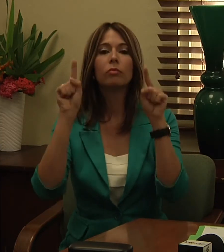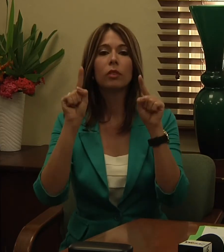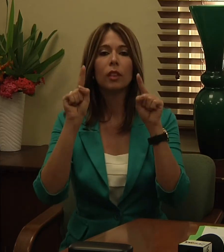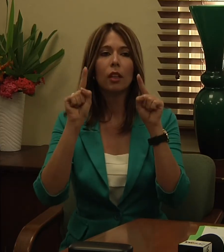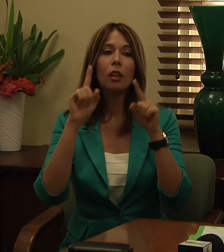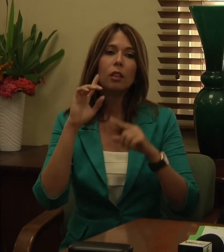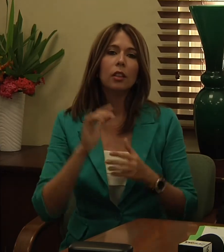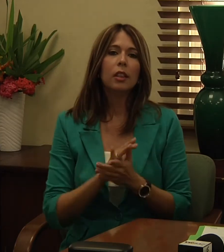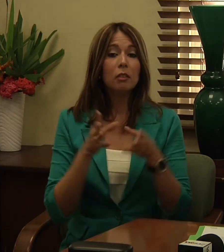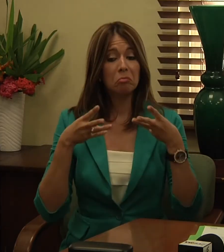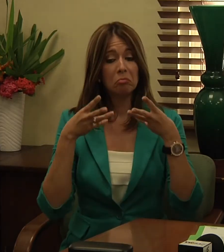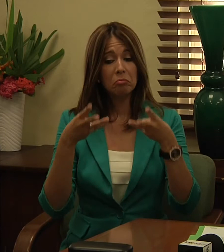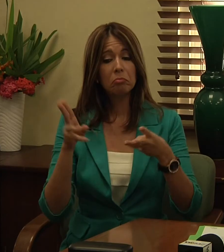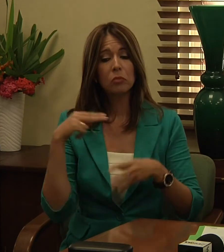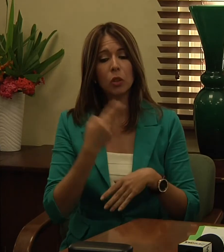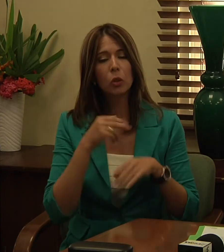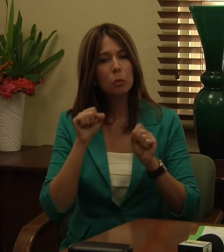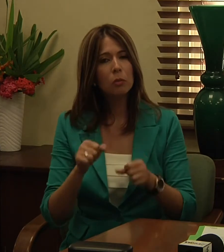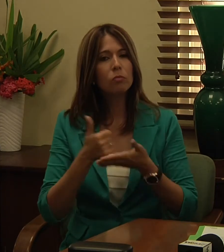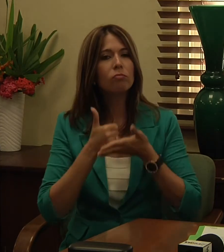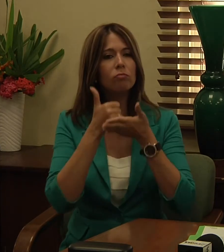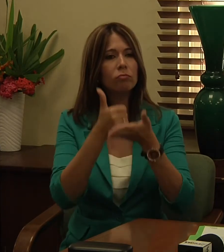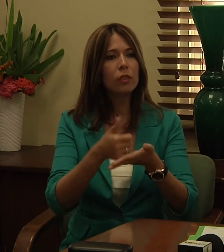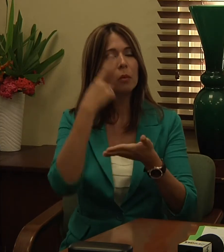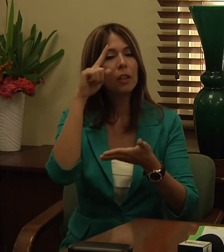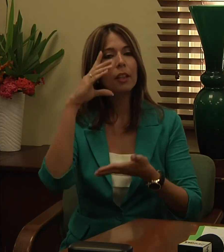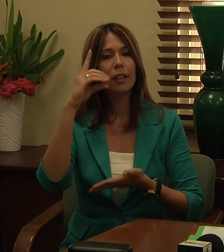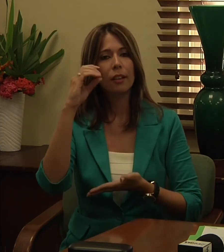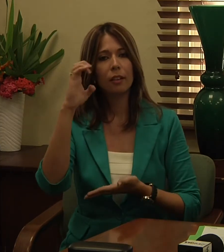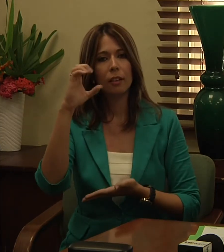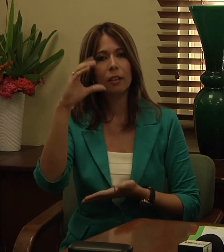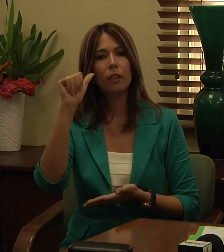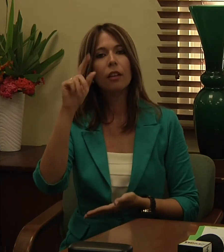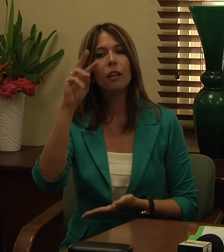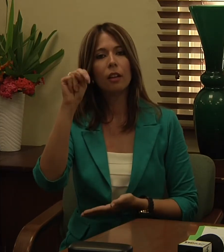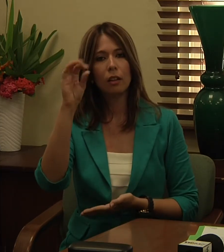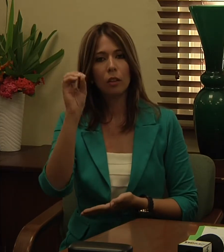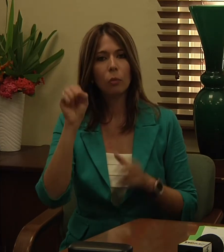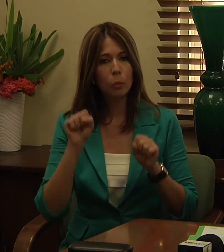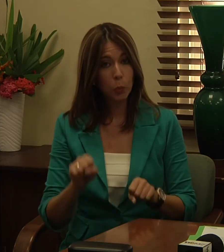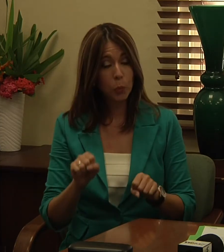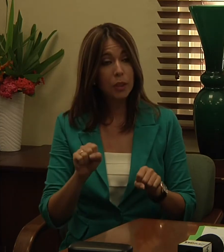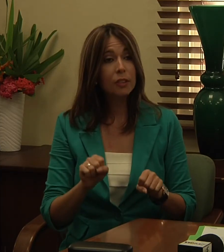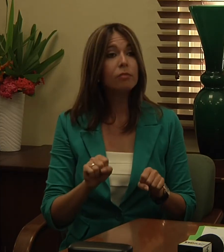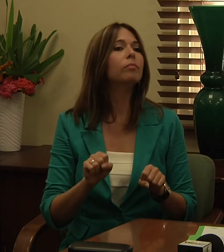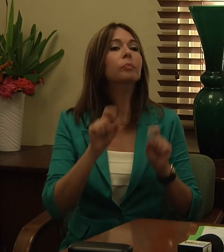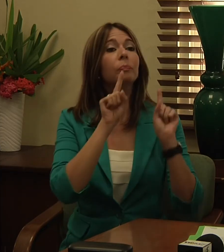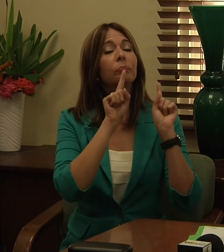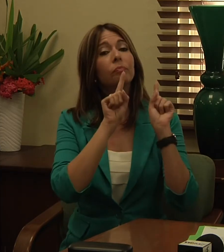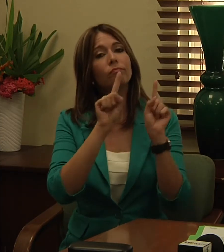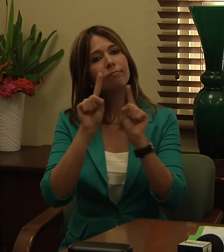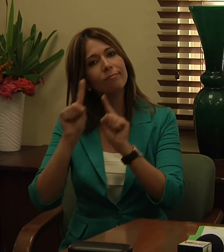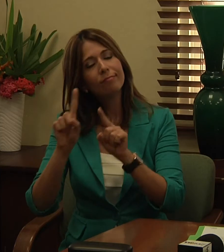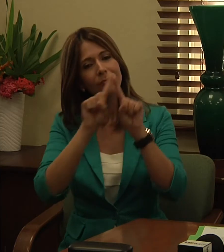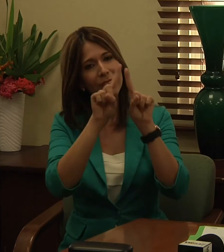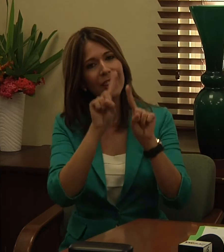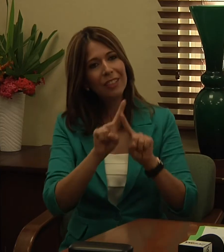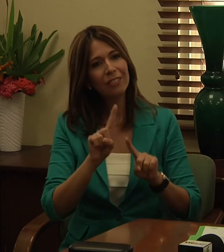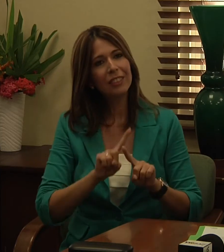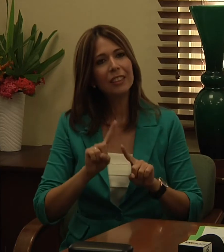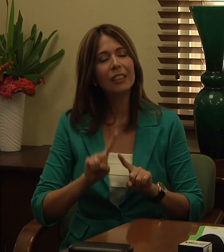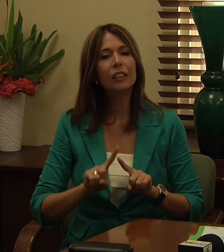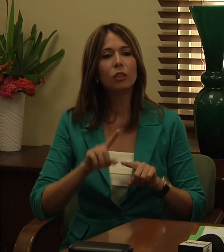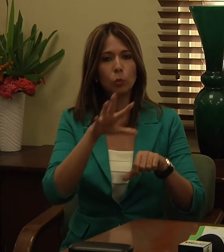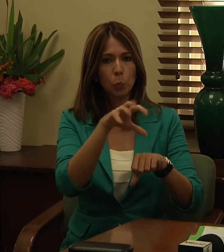ayudar para que el decano pueda estar cumpliendo con un sinnúmero de distintos compromisos durante ese día